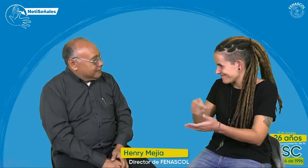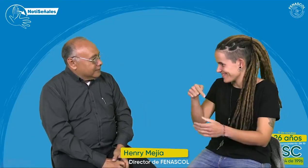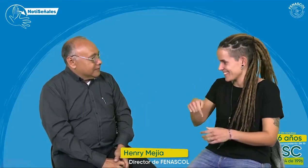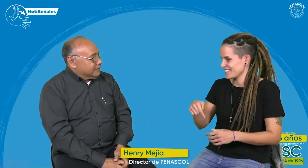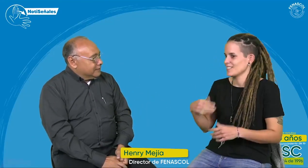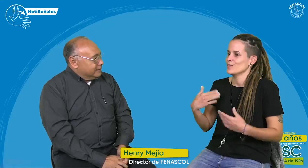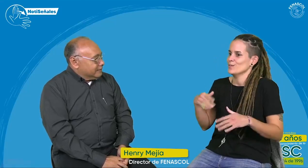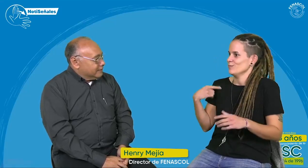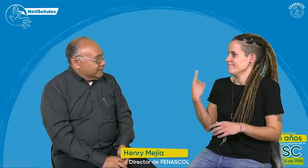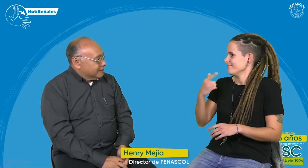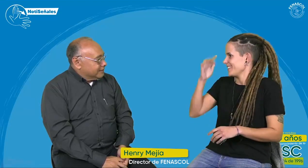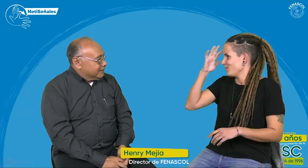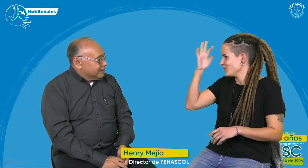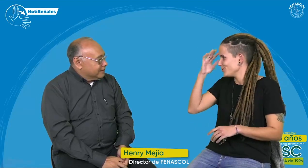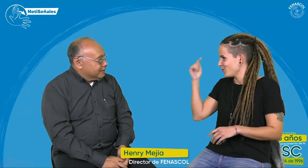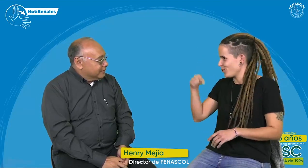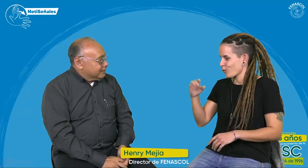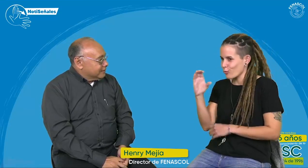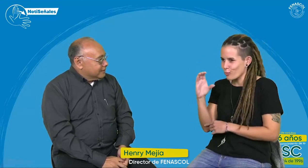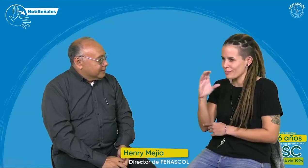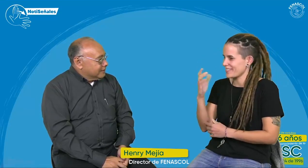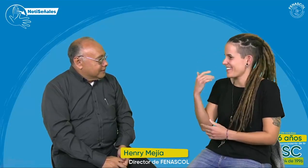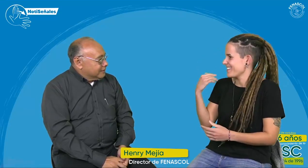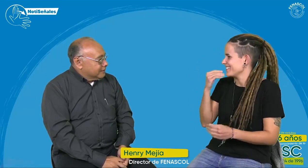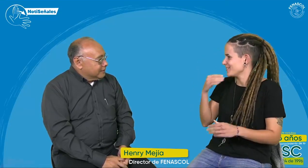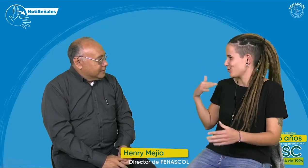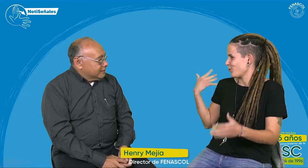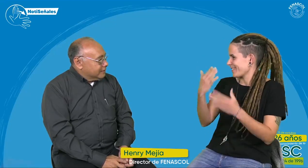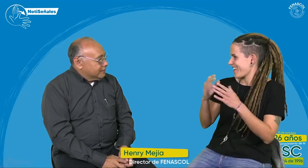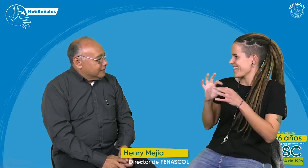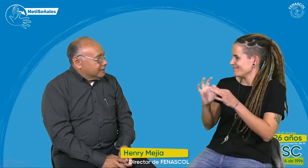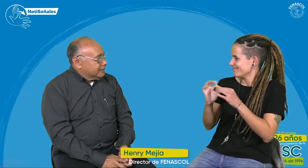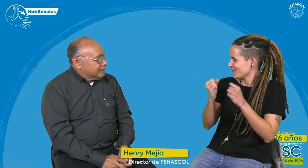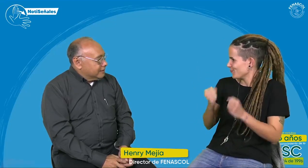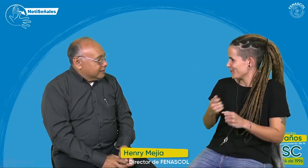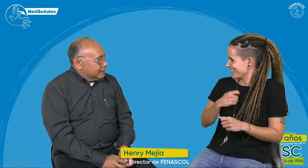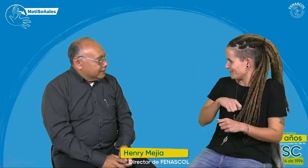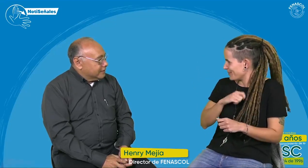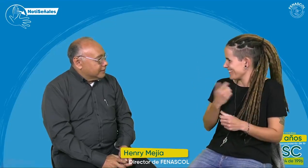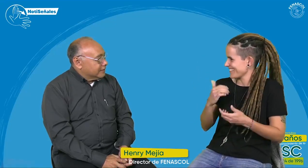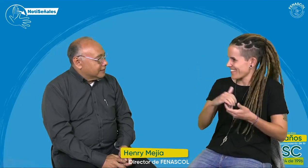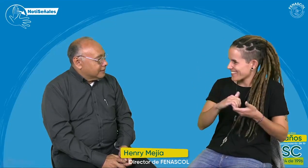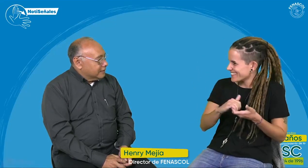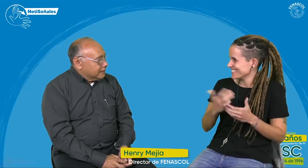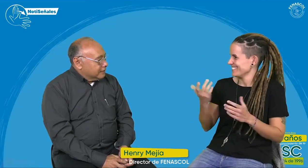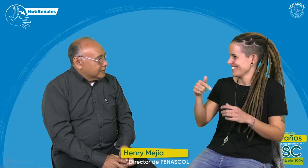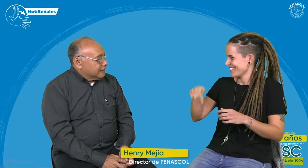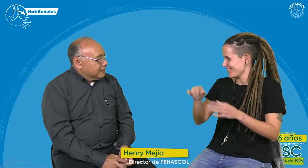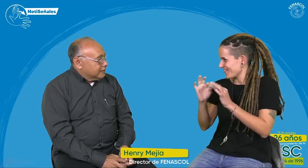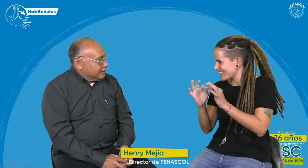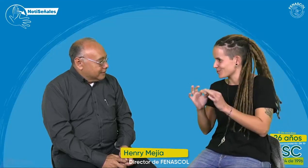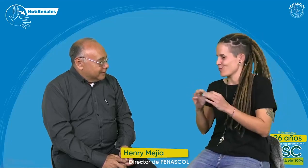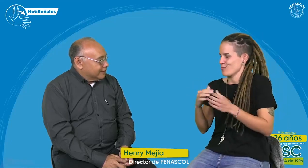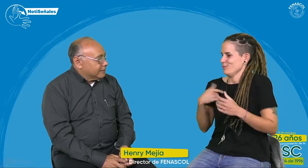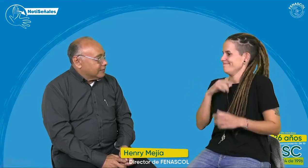Yo creo que lo que me obliga ahora es agradecer toda la oportunidad que me estáis brindando por venir aquí a Colombia, por